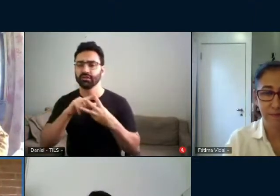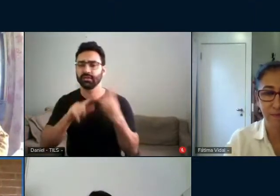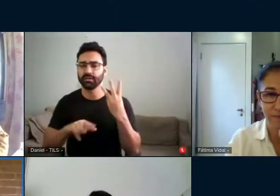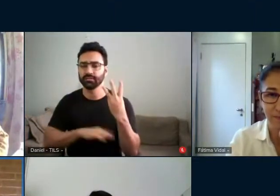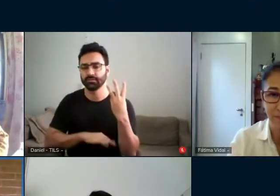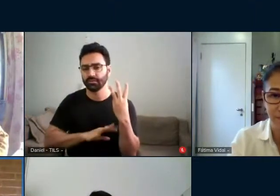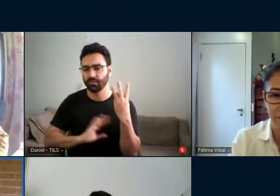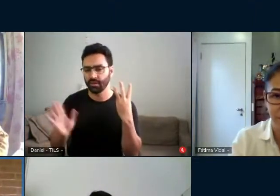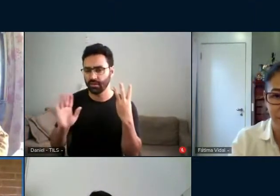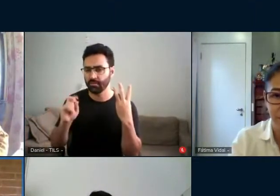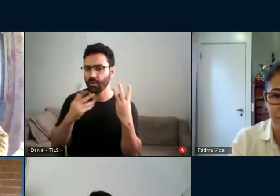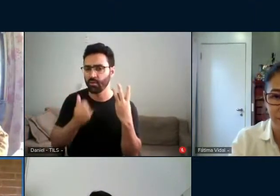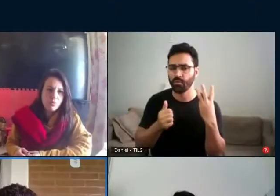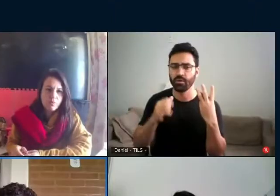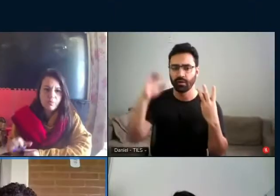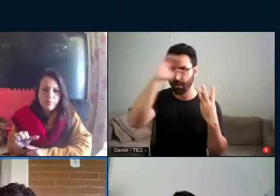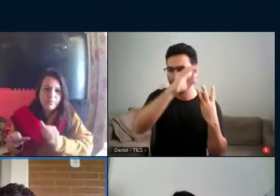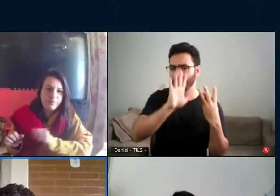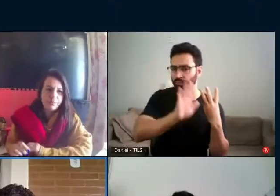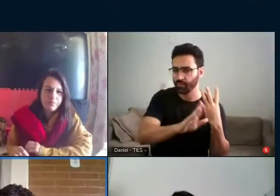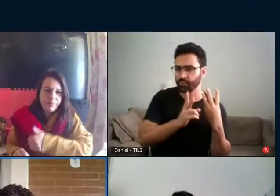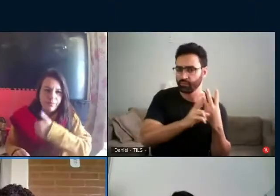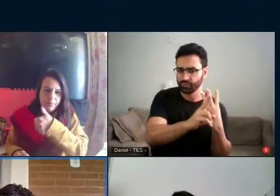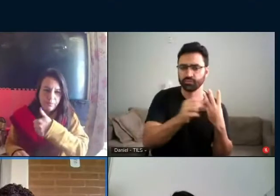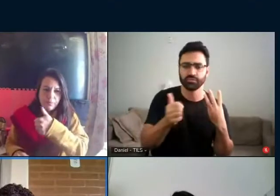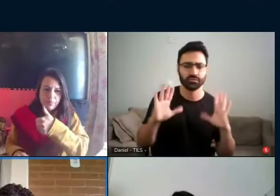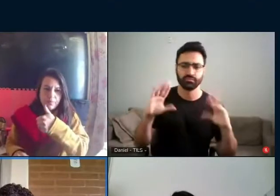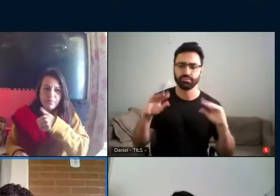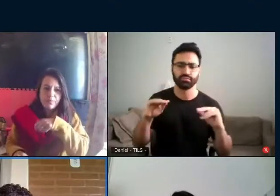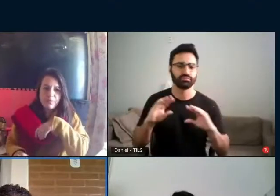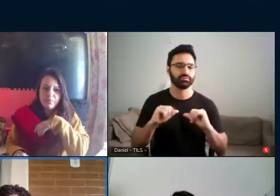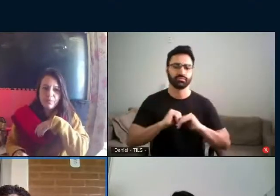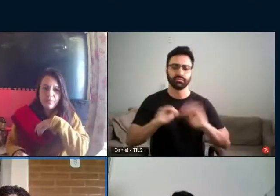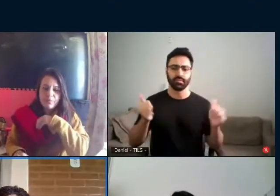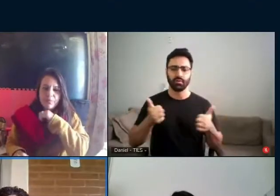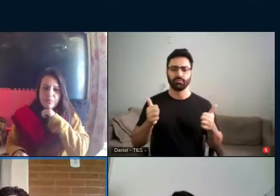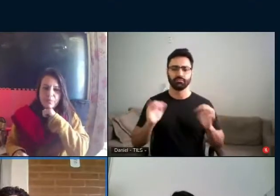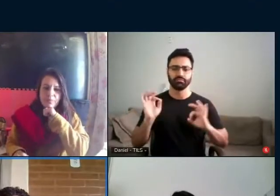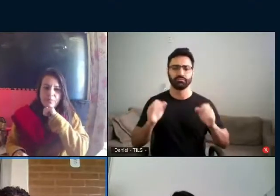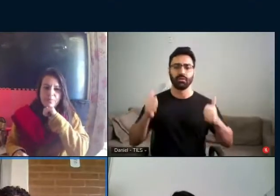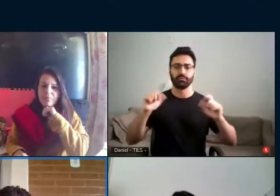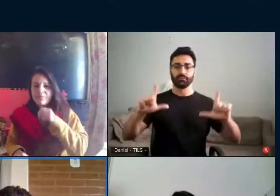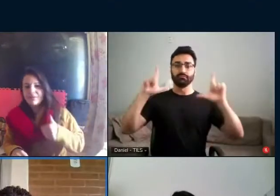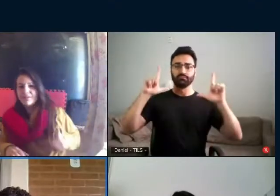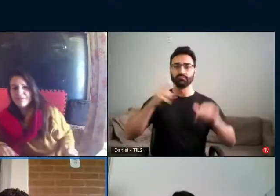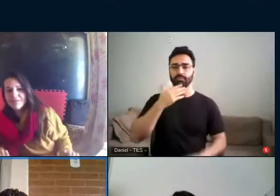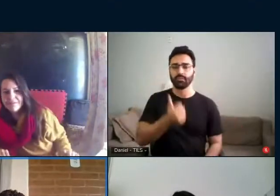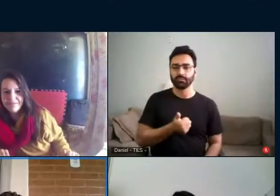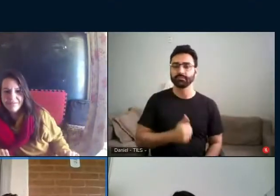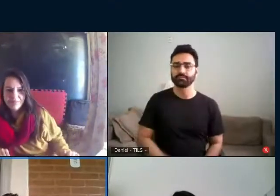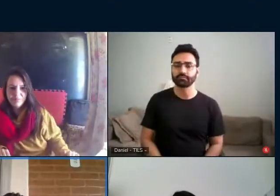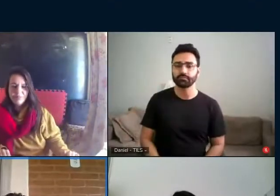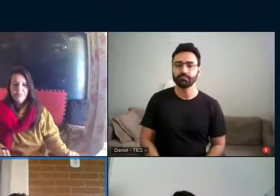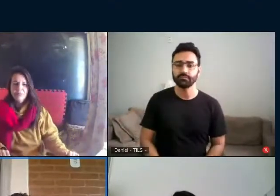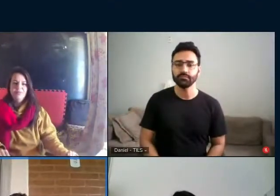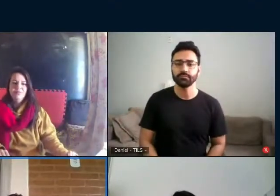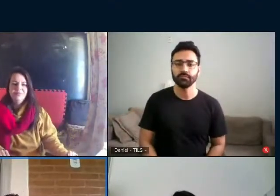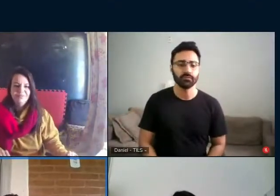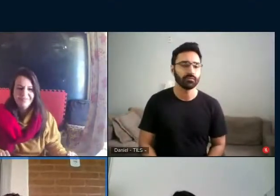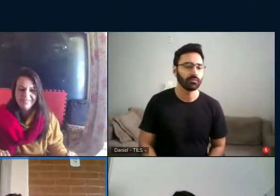focado. Isso a sugestão a Fátima me fez ainda agora. Então, eu queria iniciar